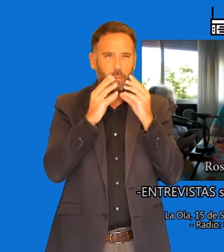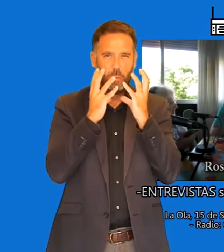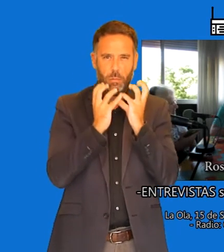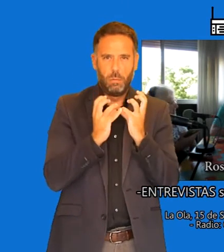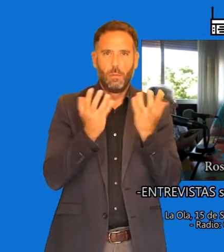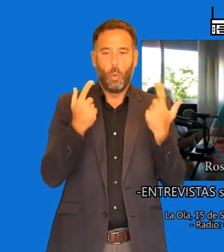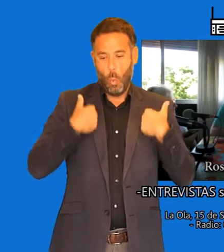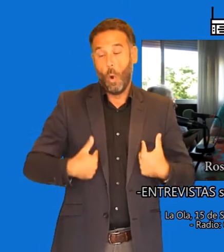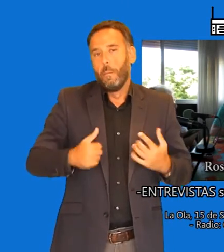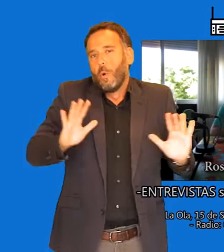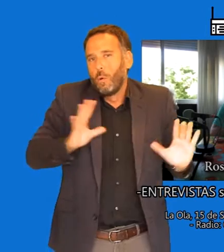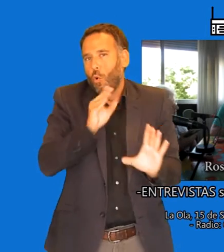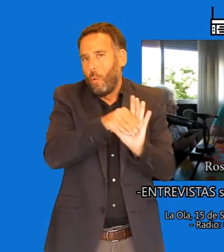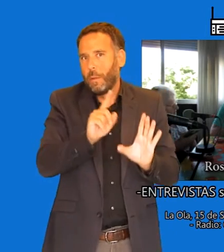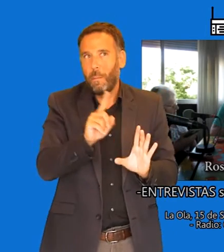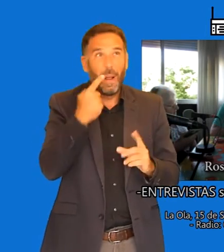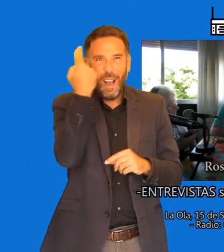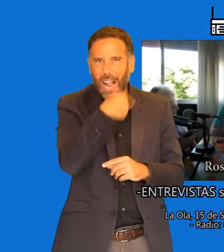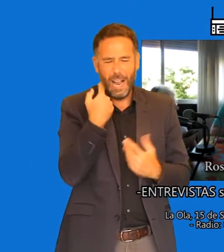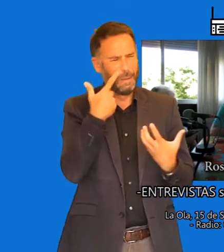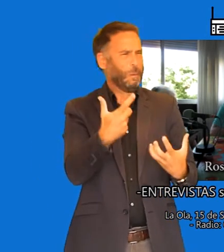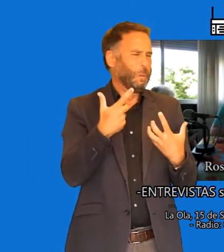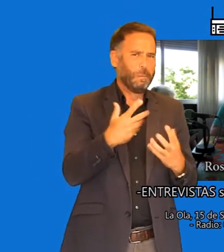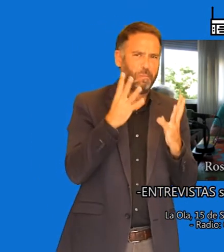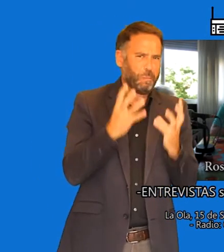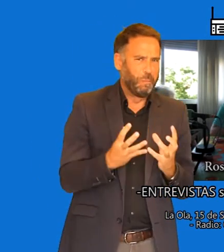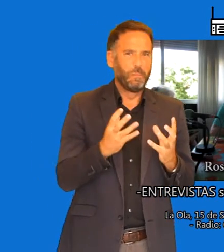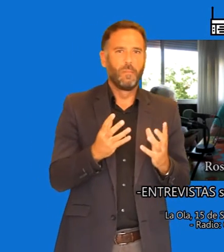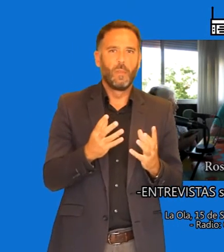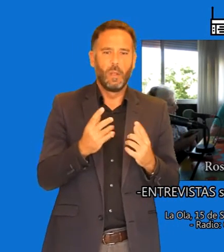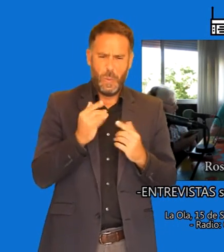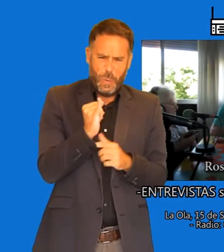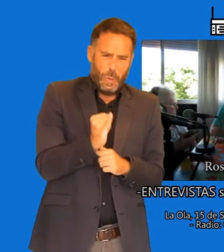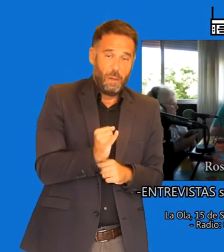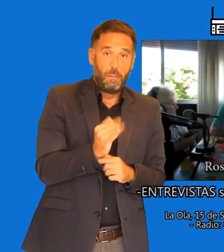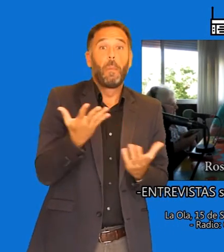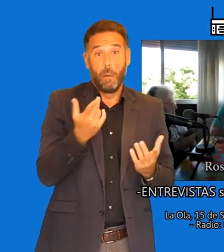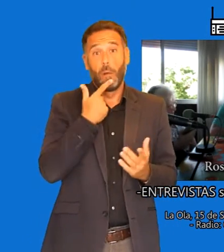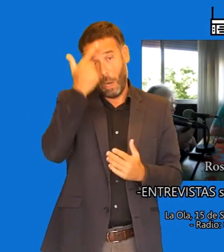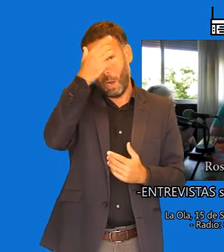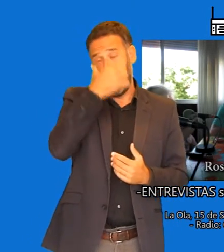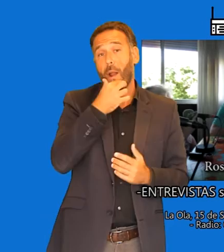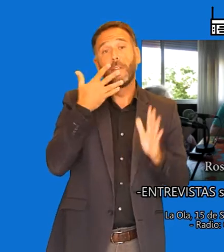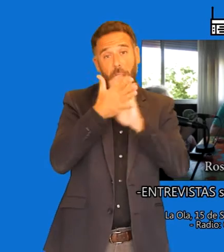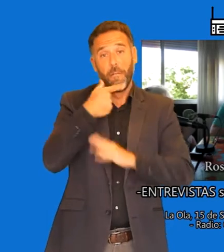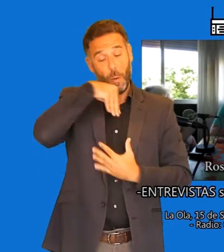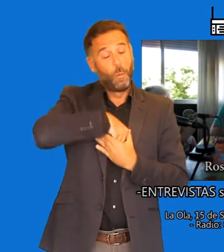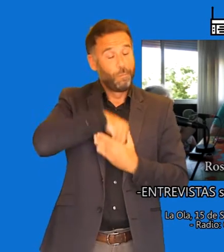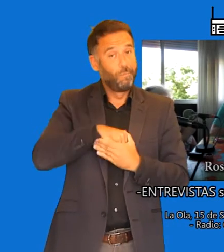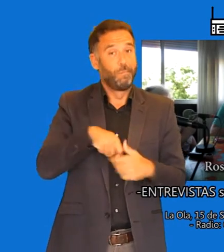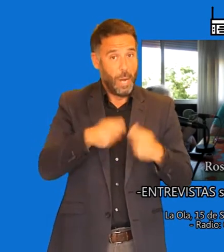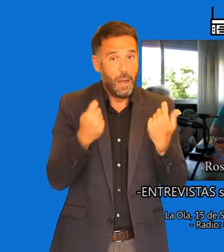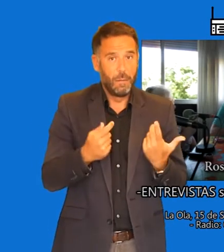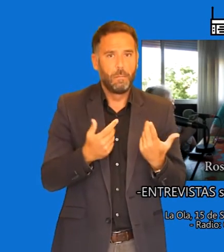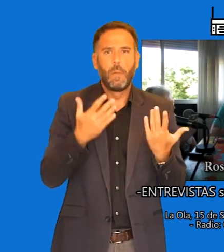me fío tanto. Claro. La cara que... Sí, pero bueno, la cara es el espejo del alma, dicen. Claro, exactamente. Oye, y Rosa,